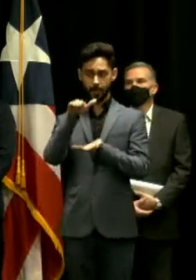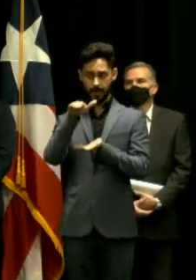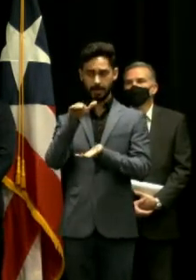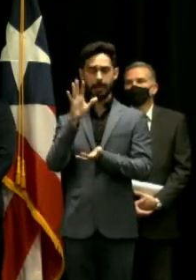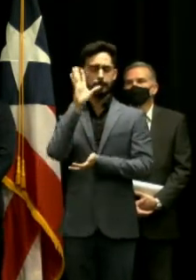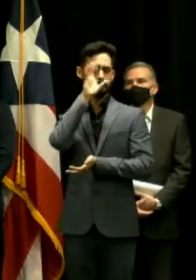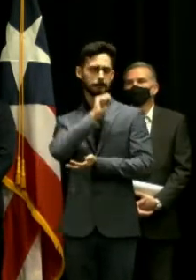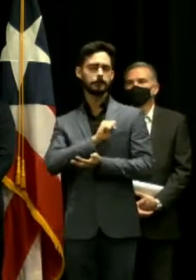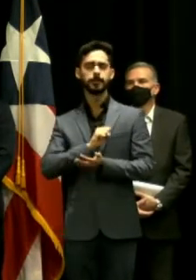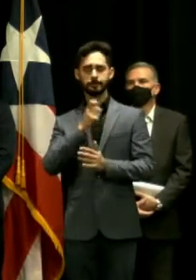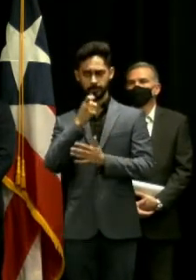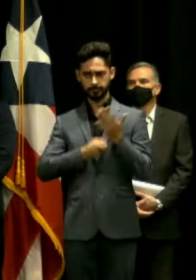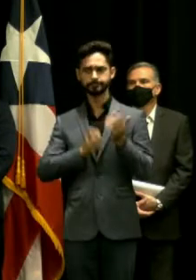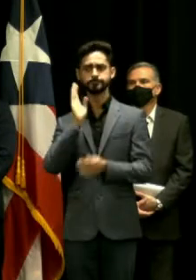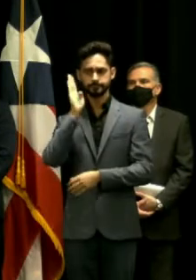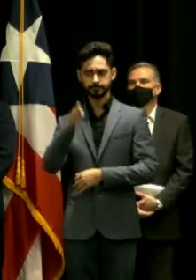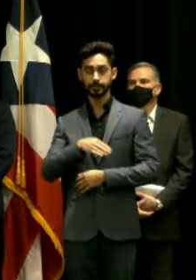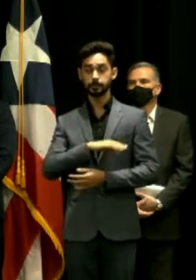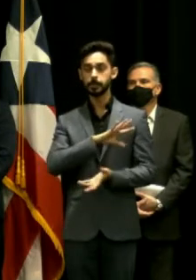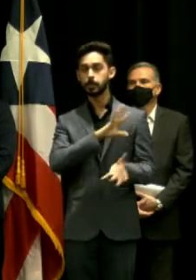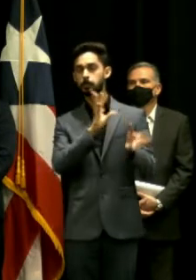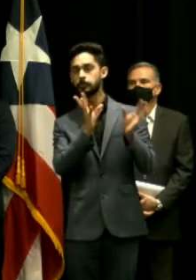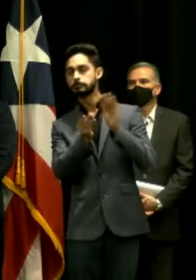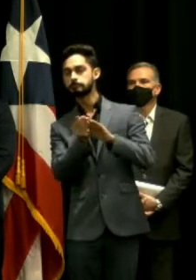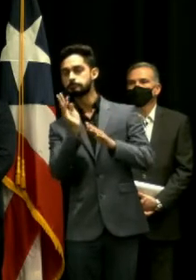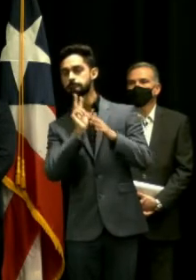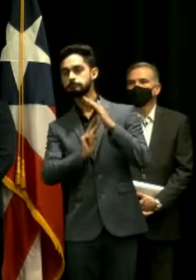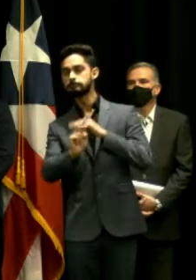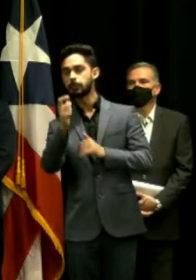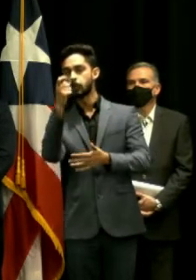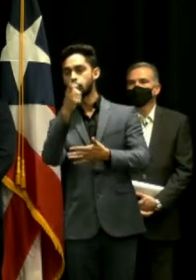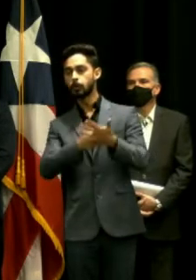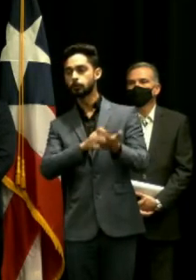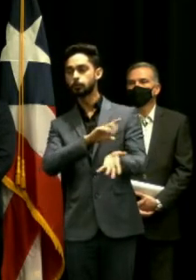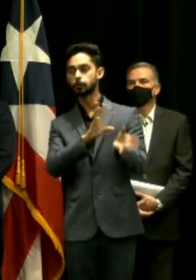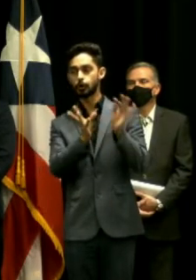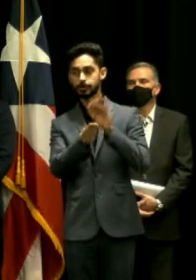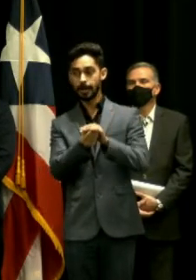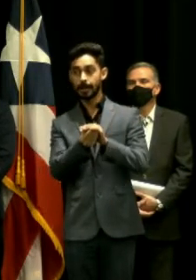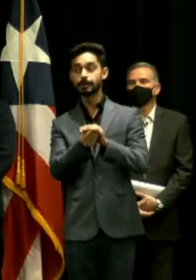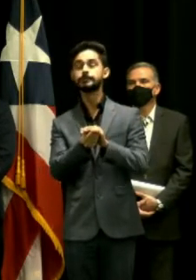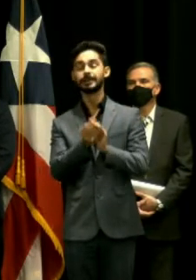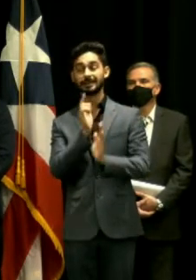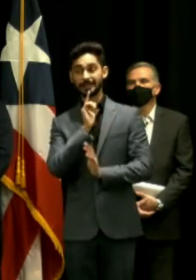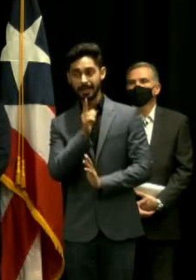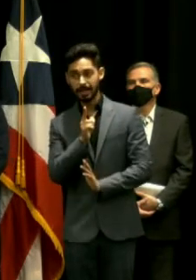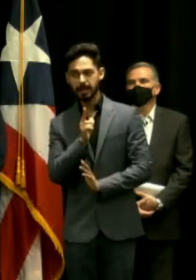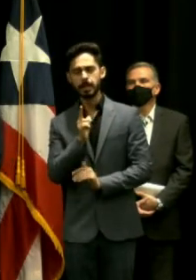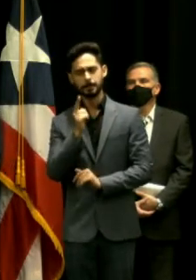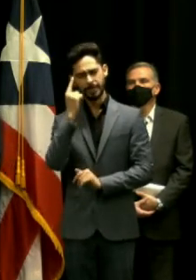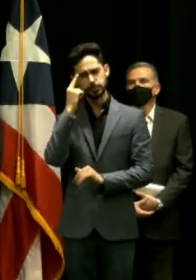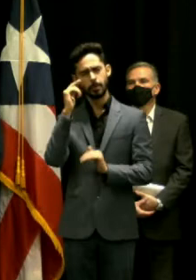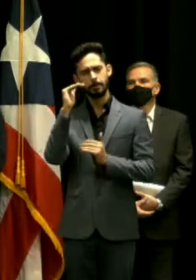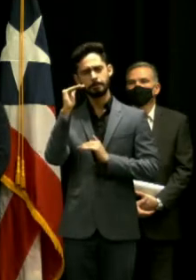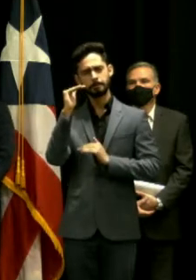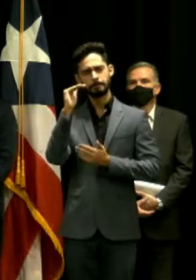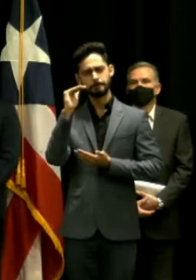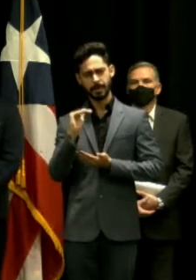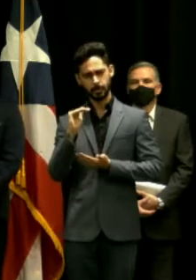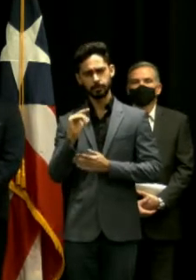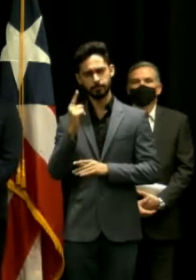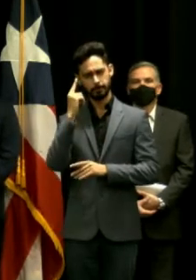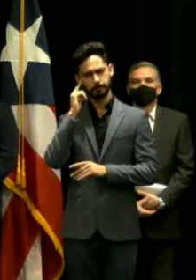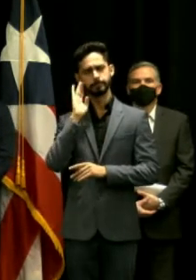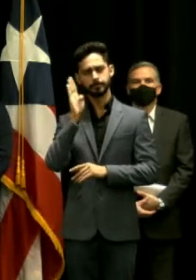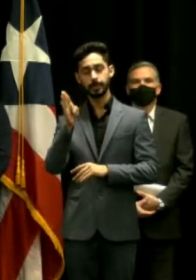anticipamos que el costo final debe ser menor a esa cuantía. ¿De dónde provienen los fondos? Como dije,